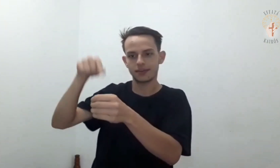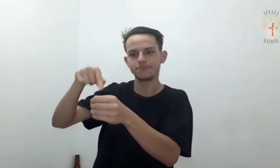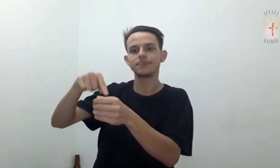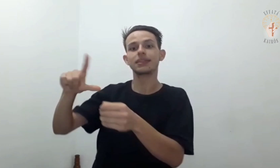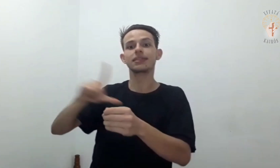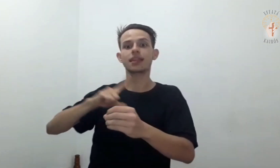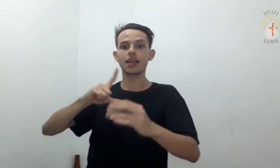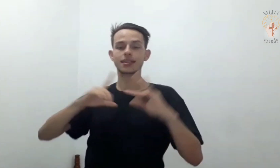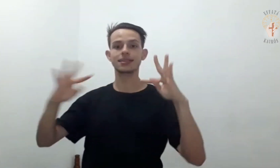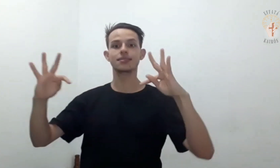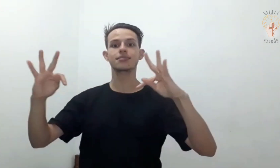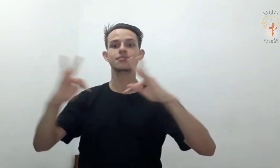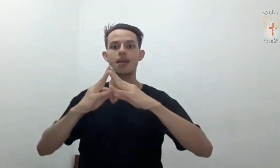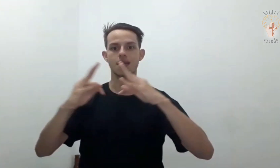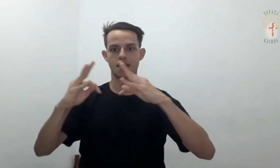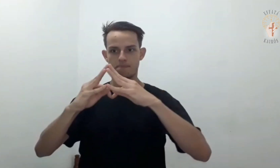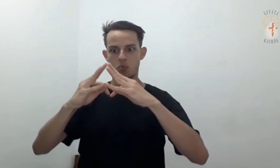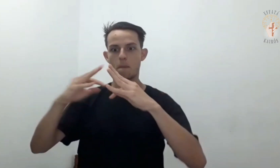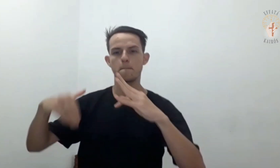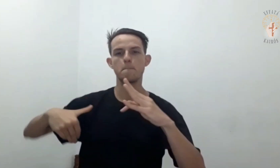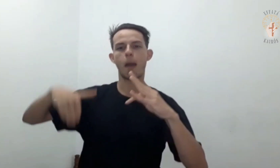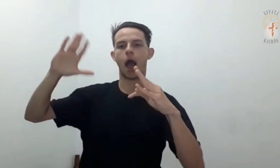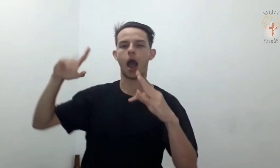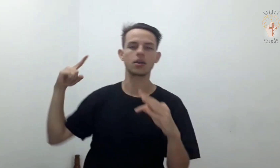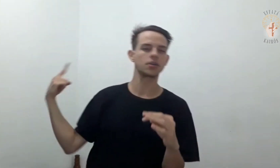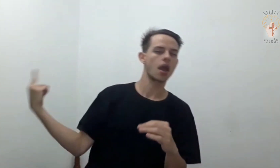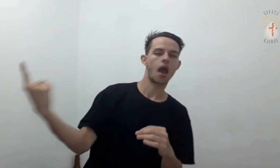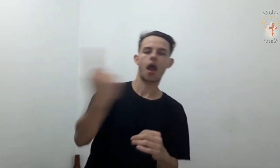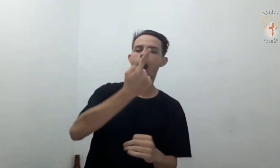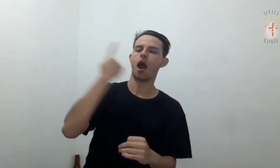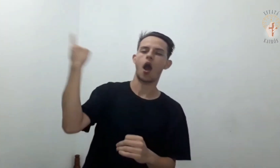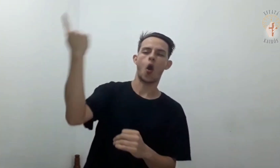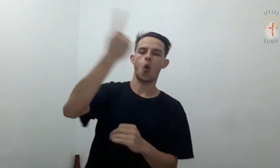Colocou-o sobre a parte mais alta do templo